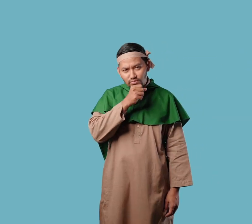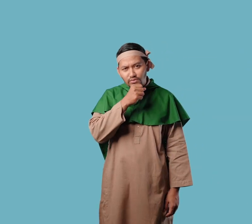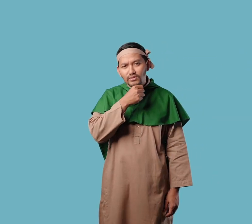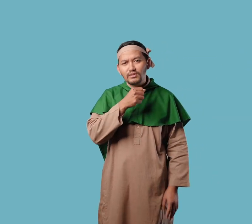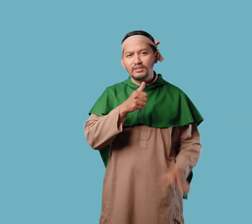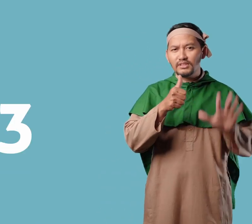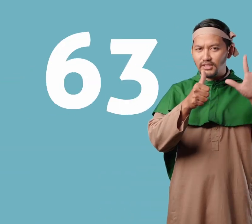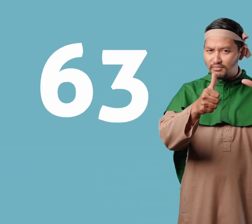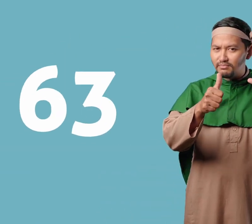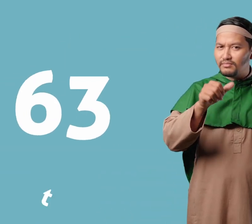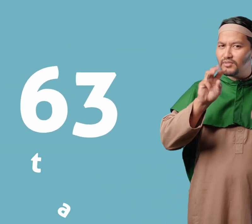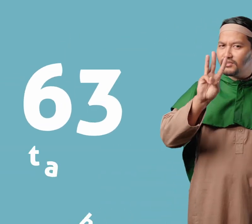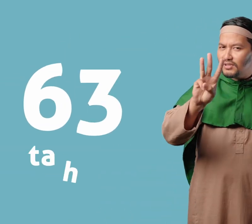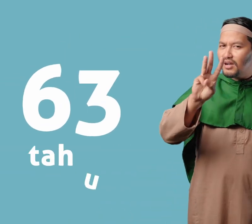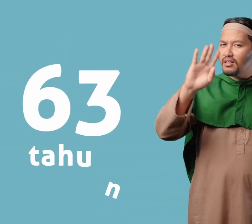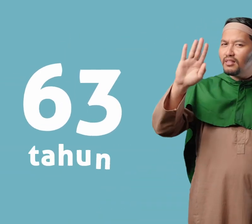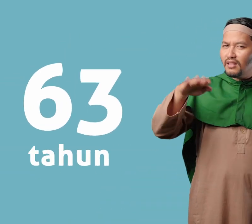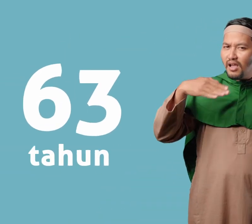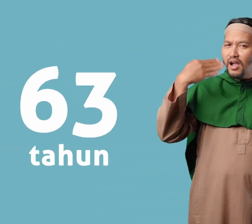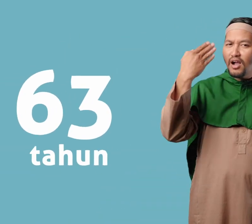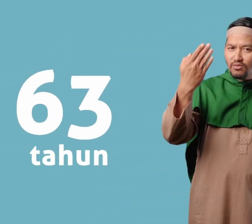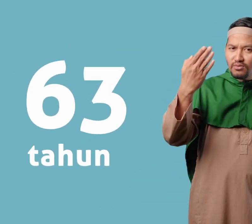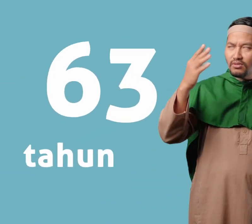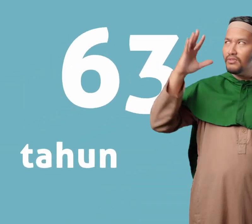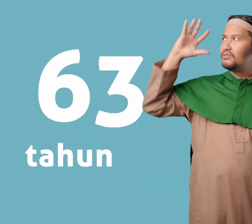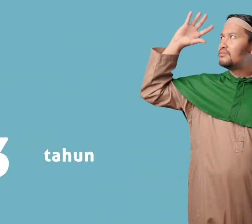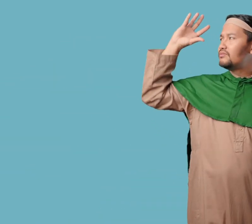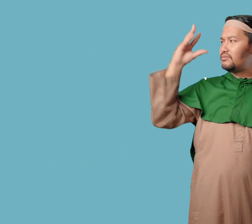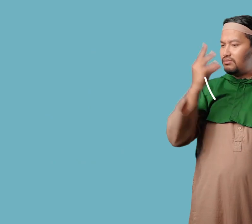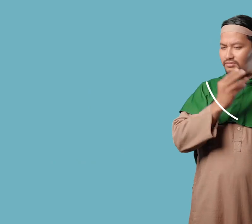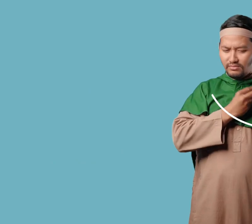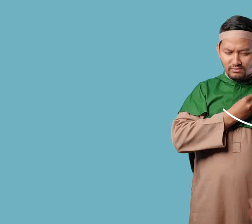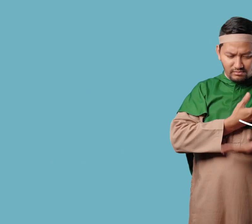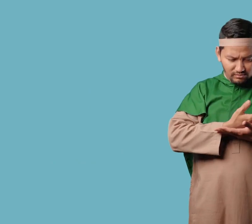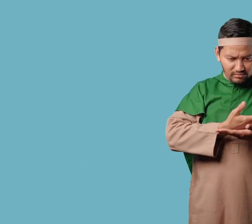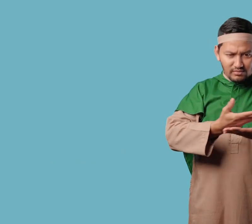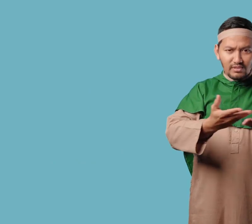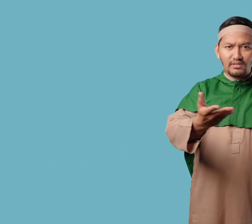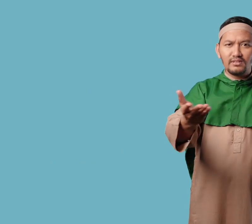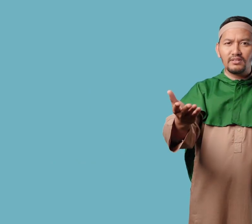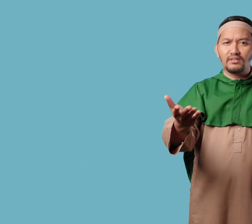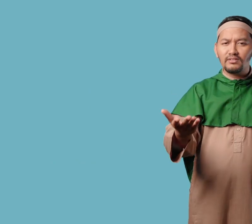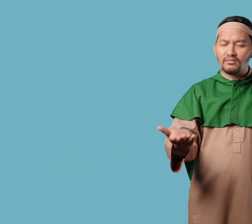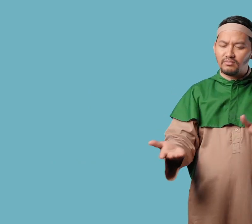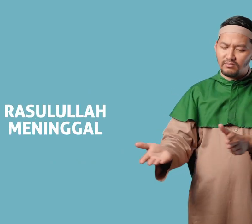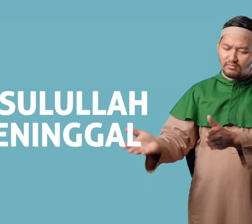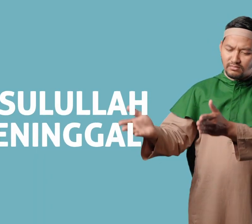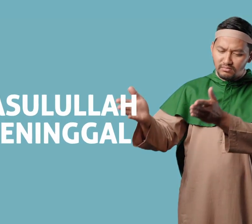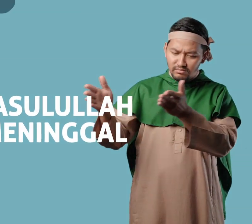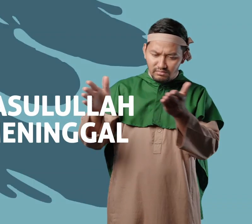Pada usia 63 tahun Nabi Muhammad wafat Meninggalkan